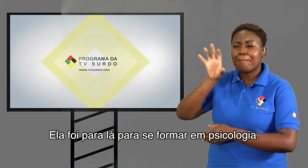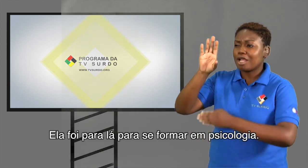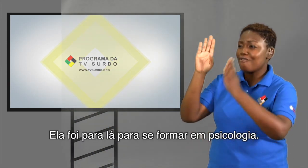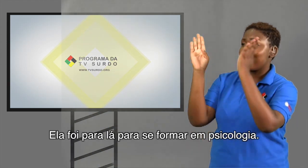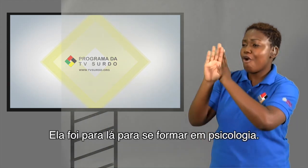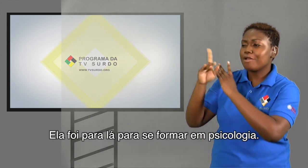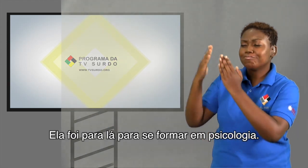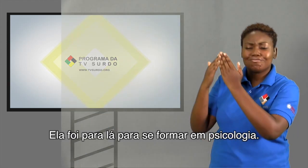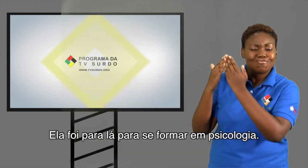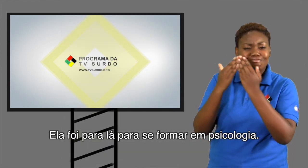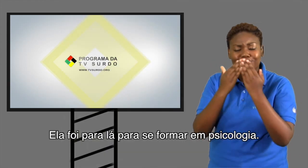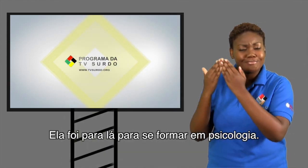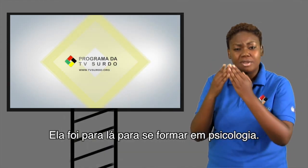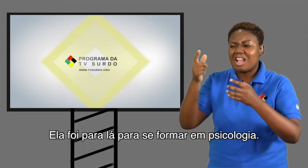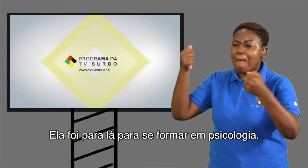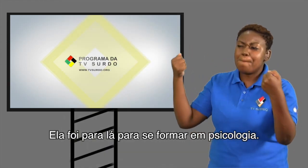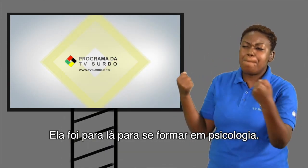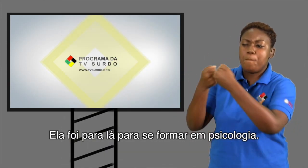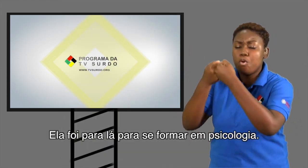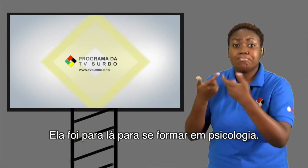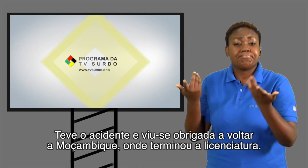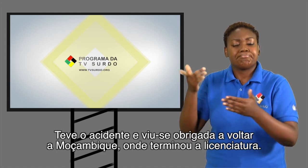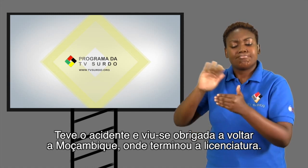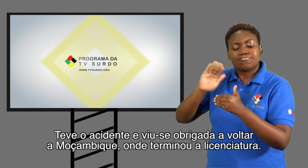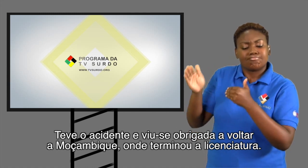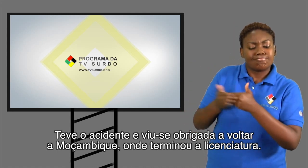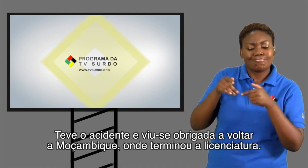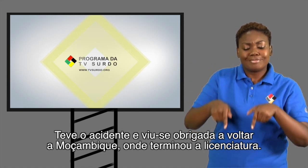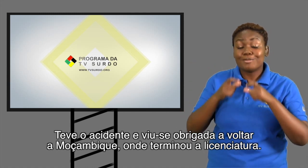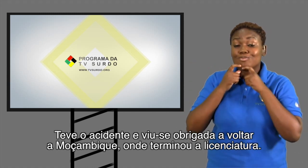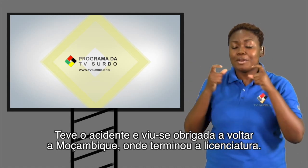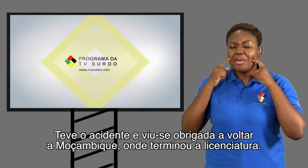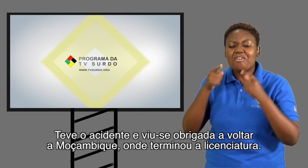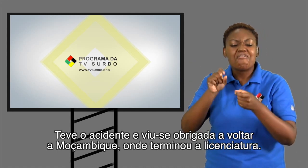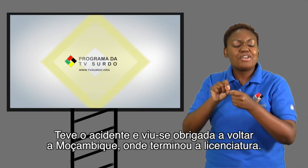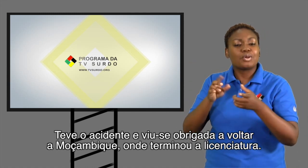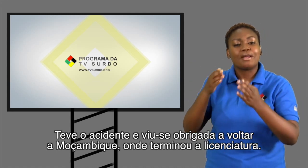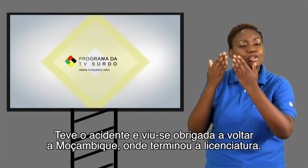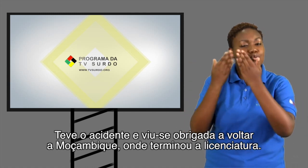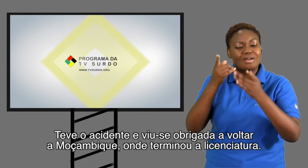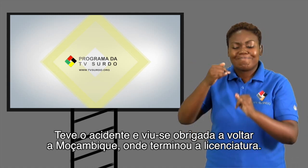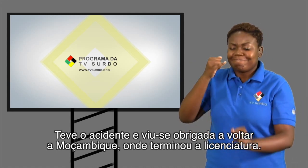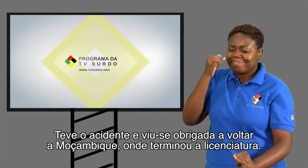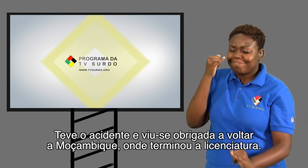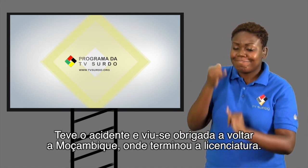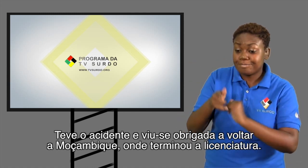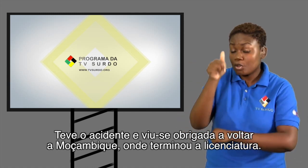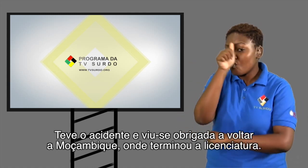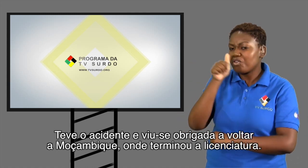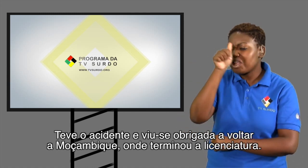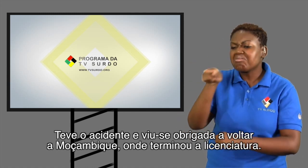Ela foi para lá para se formar em psicologia. Teve o acidente e viu-se obrigada a voltar a Moçambique,